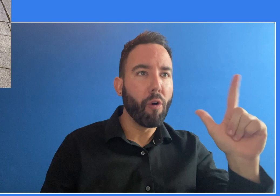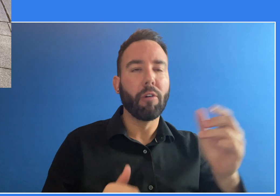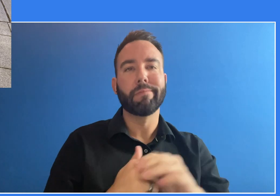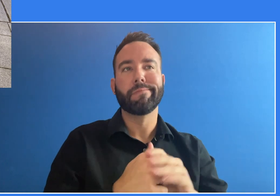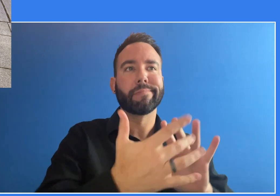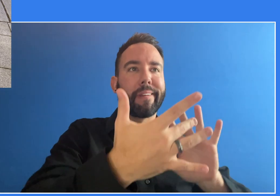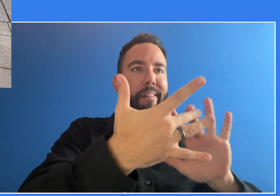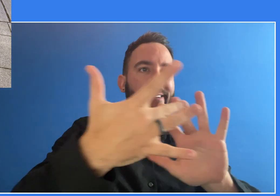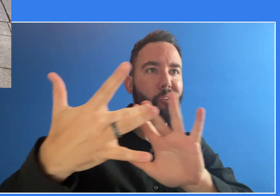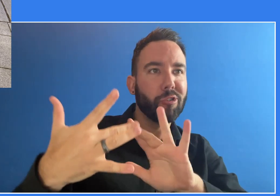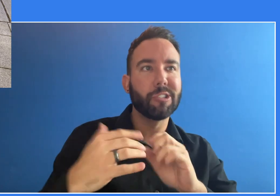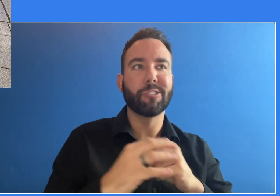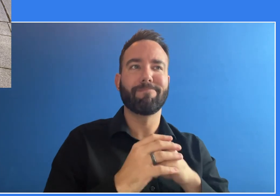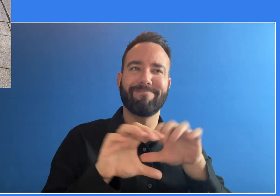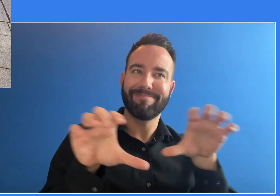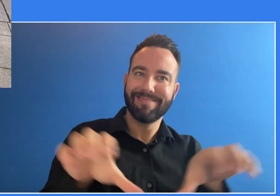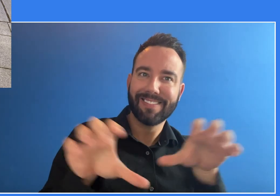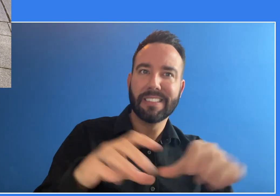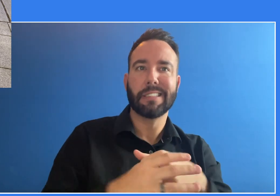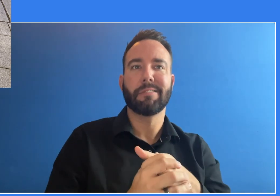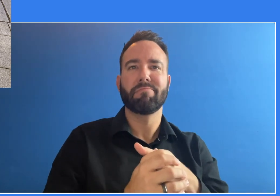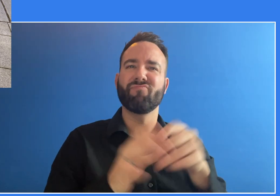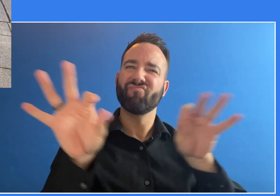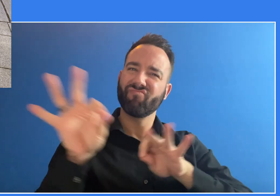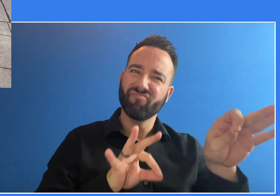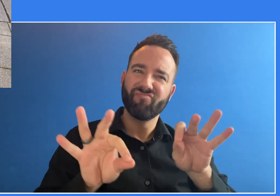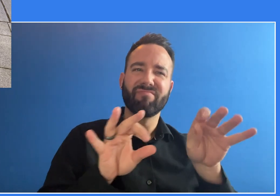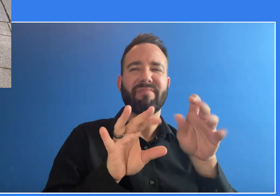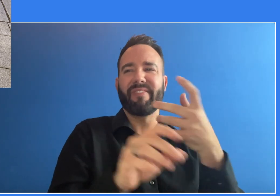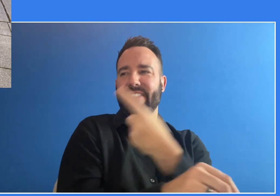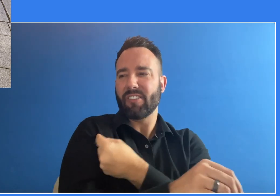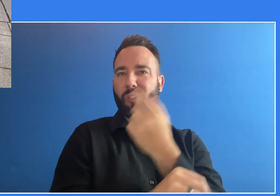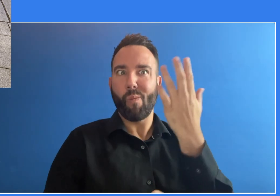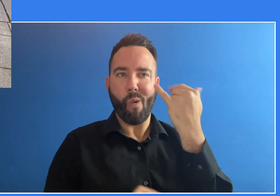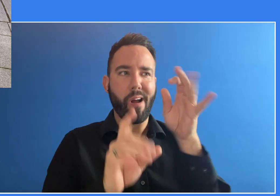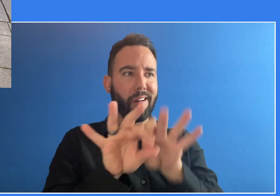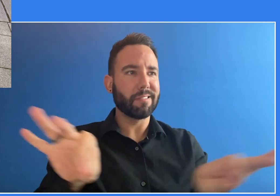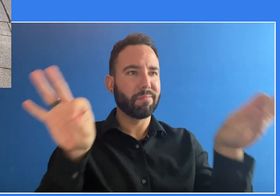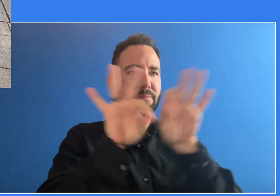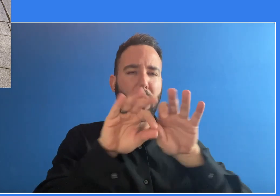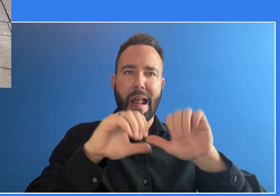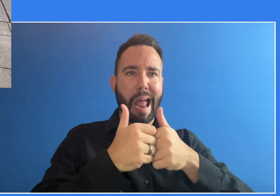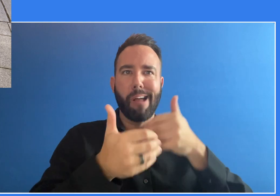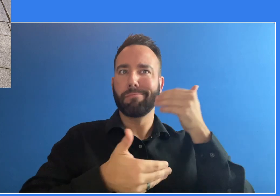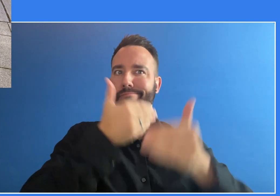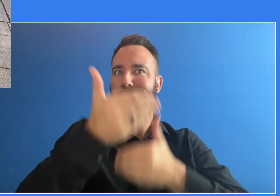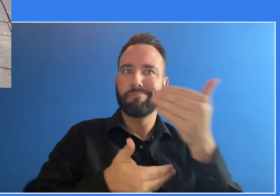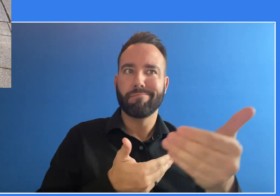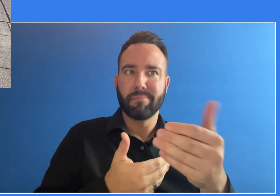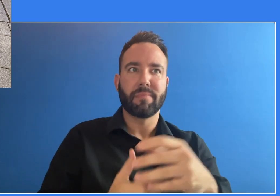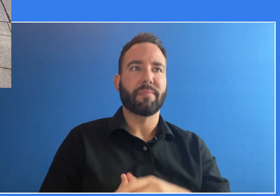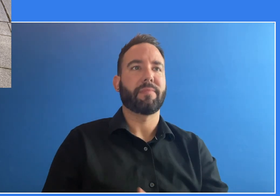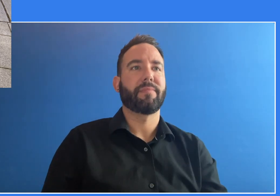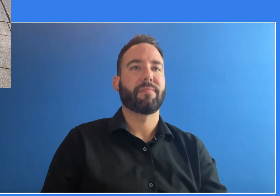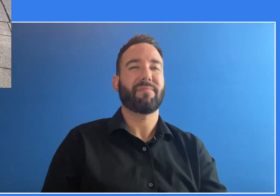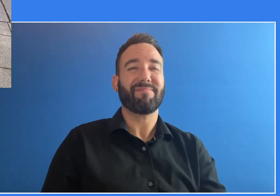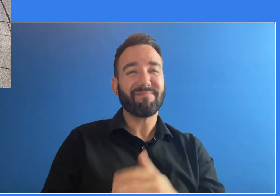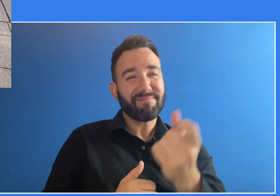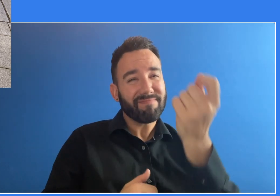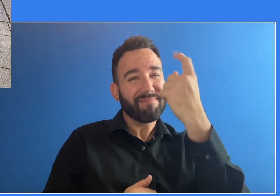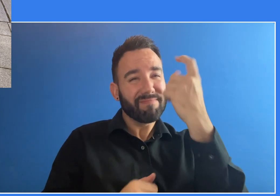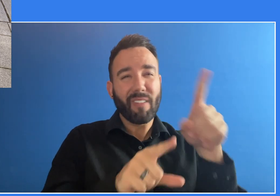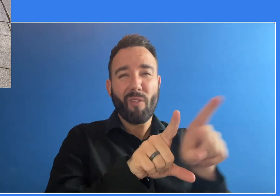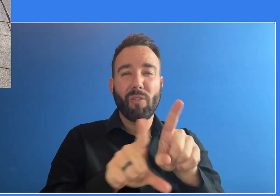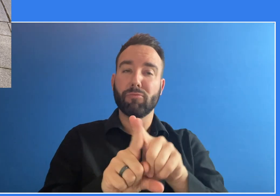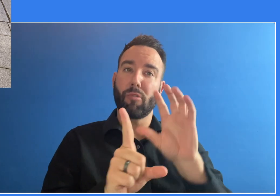organizaciones comunitarias pueden organizar reuniones públicas, eventos de vacunación y otras actividades de alcance